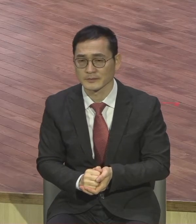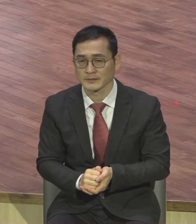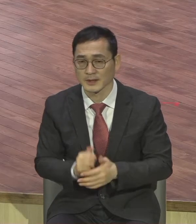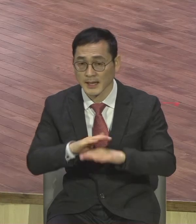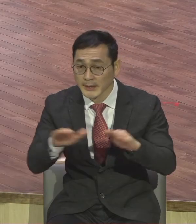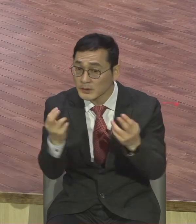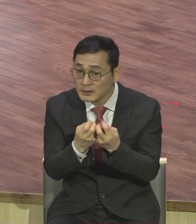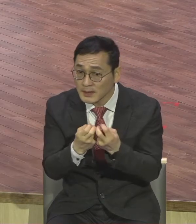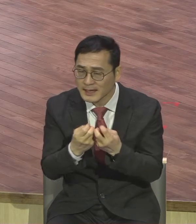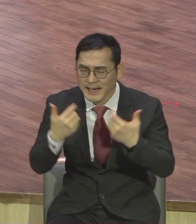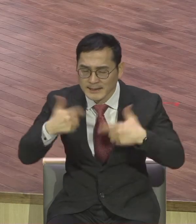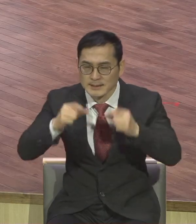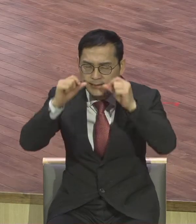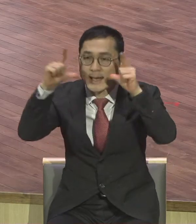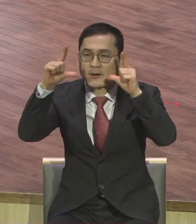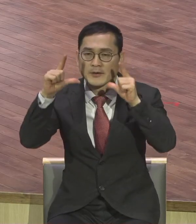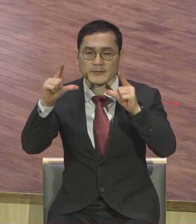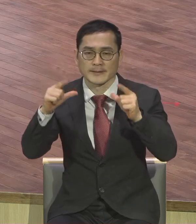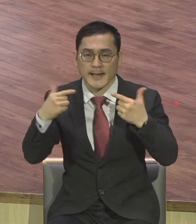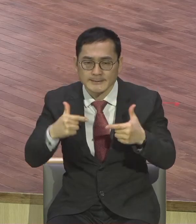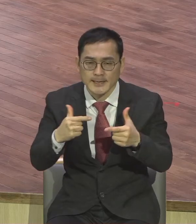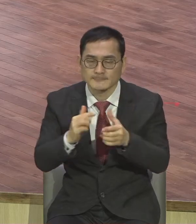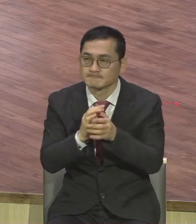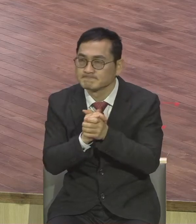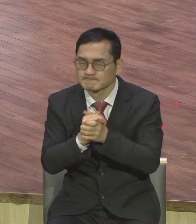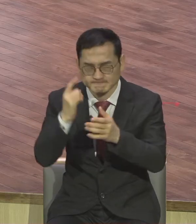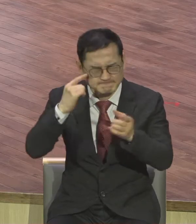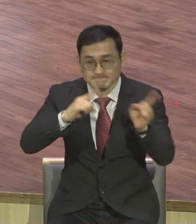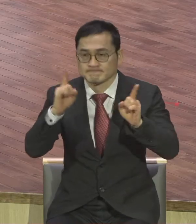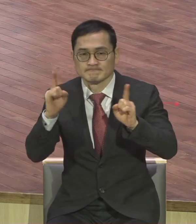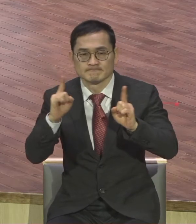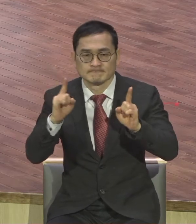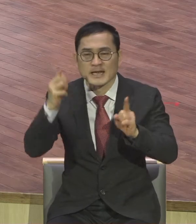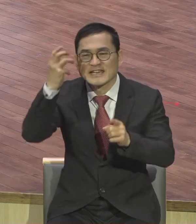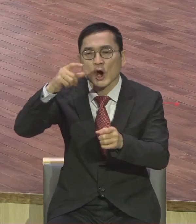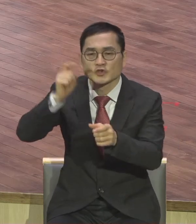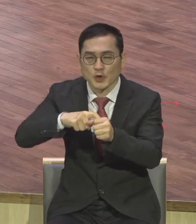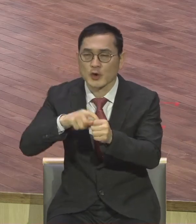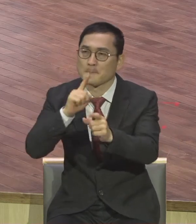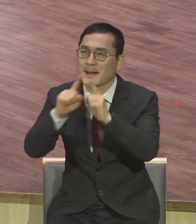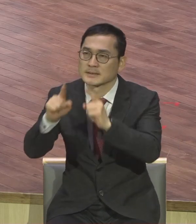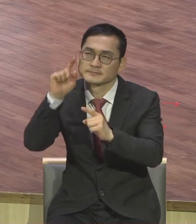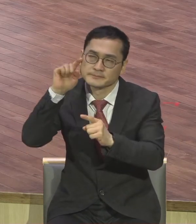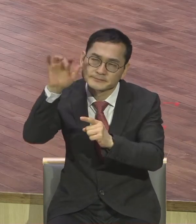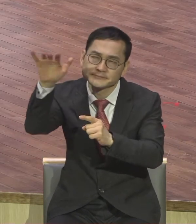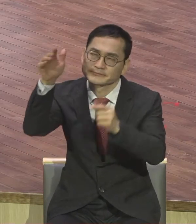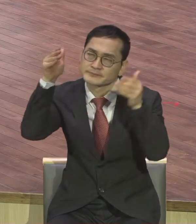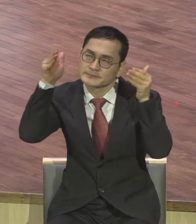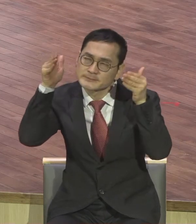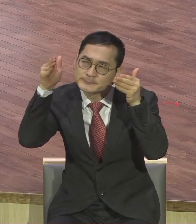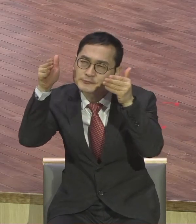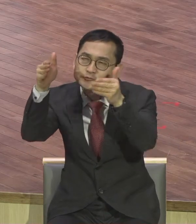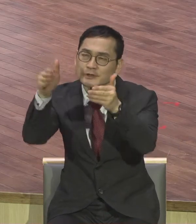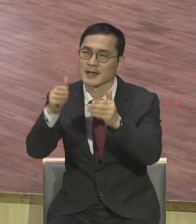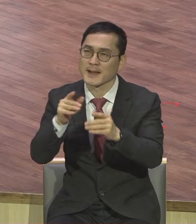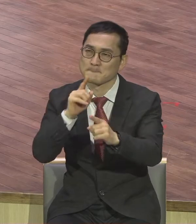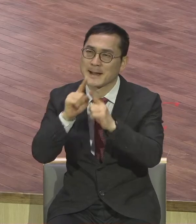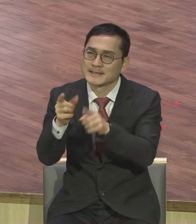다시 말하면 늘 긴장해야 돼요. 영적으로는 다 말씀을 사모하고 나는 말씀 아니면 죽는다.